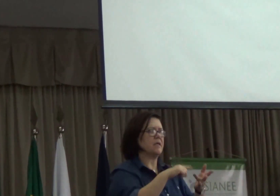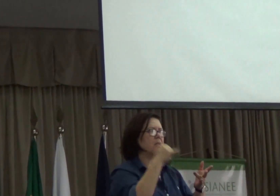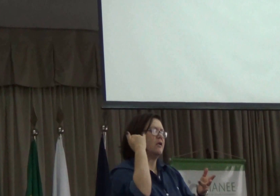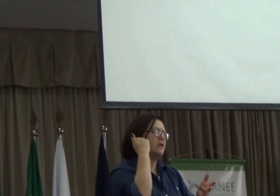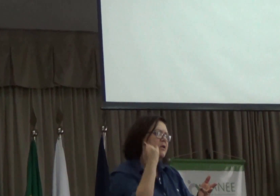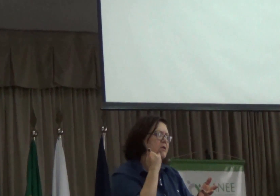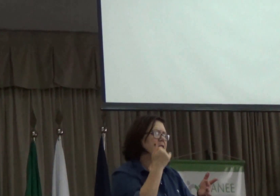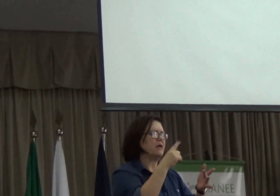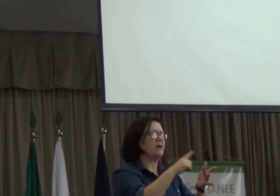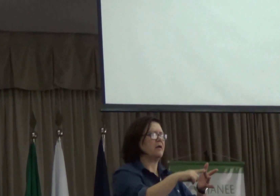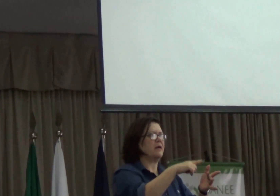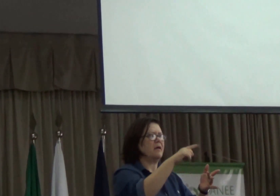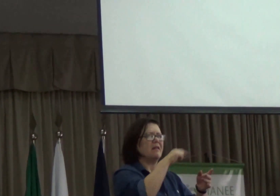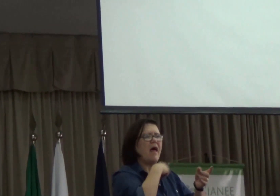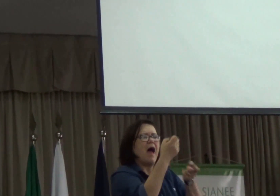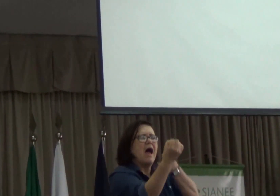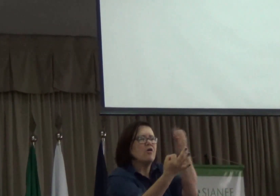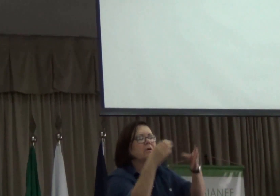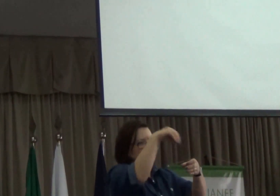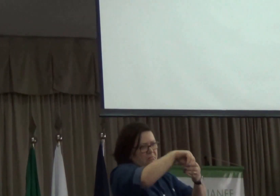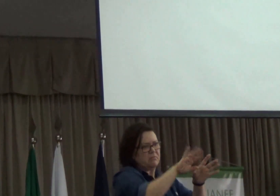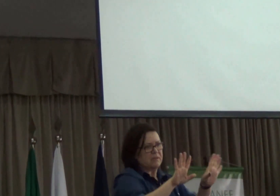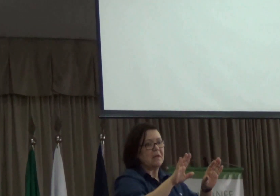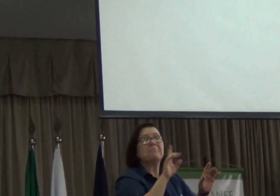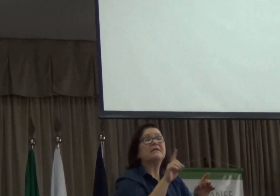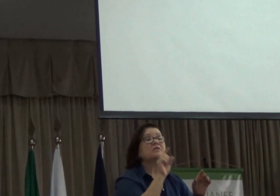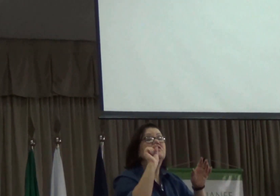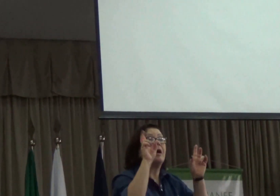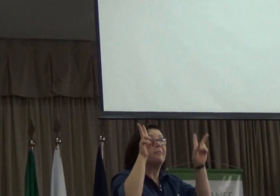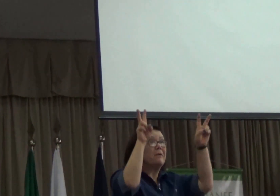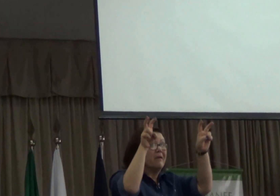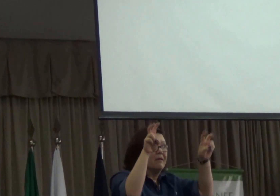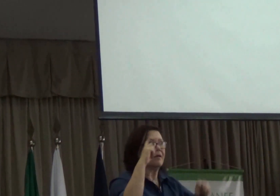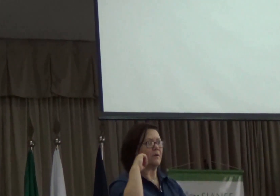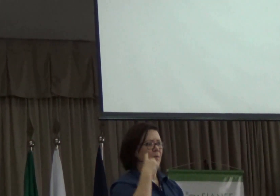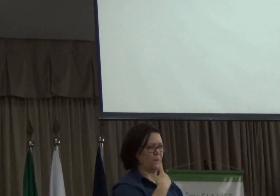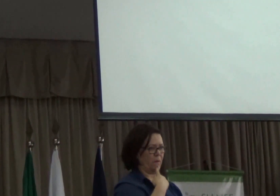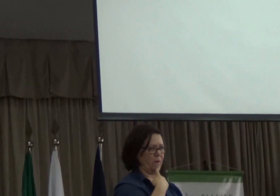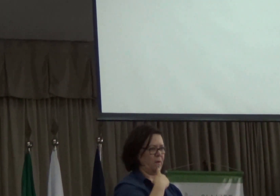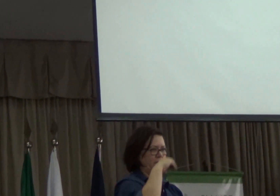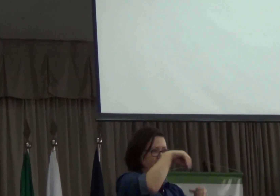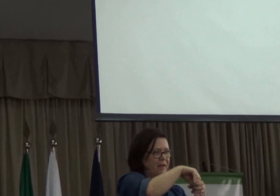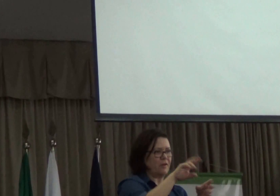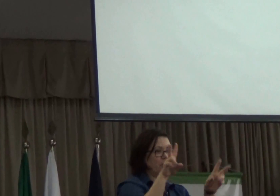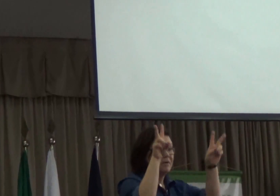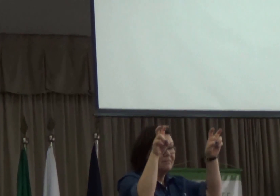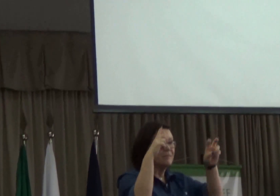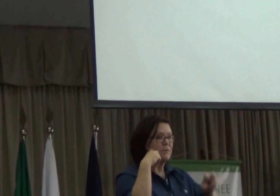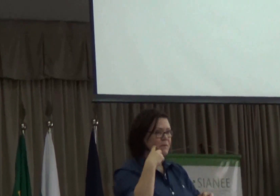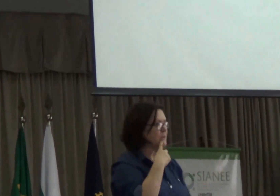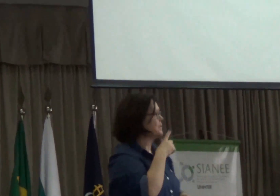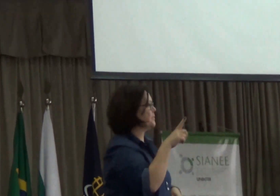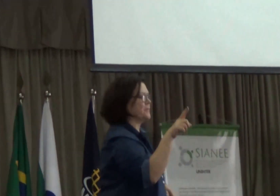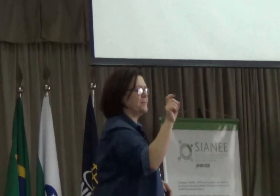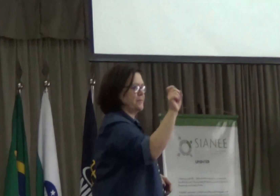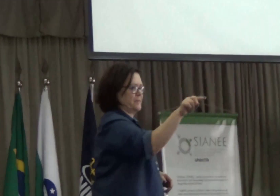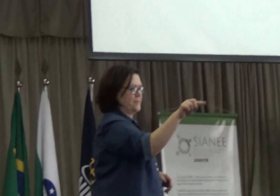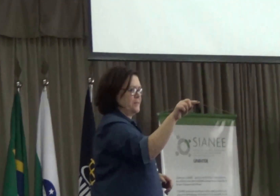Por exemplo, a Runice, a Ludenica Nopi, né? Eu sei que tem essas